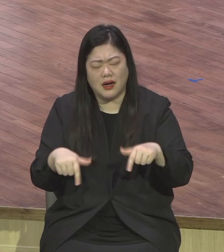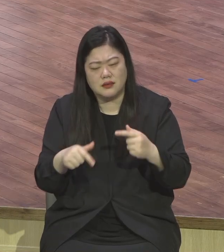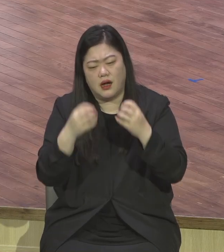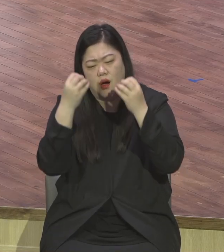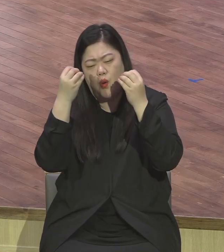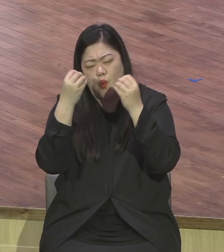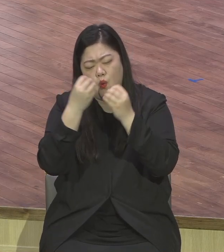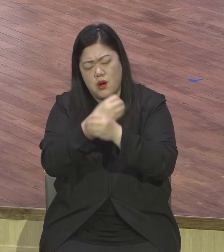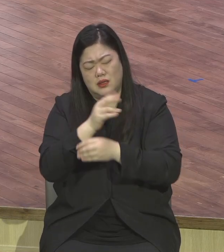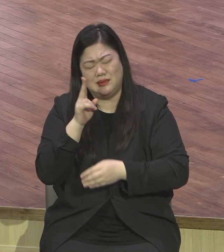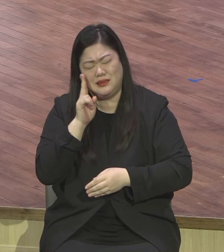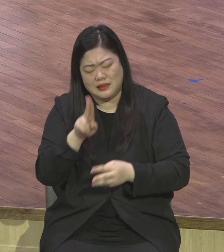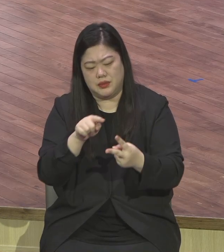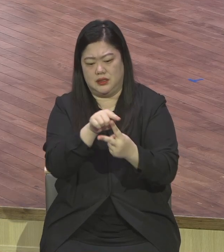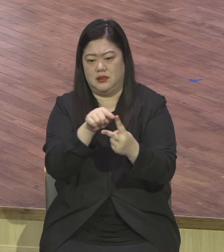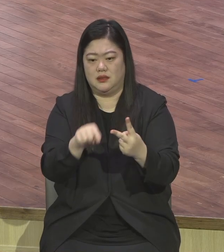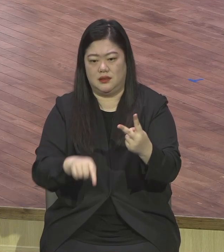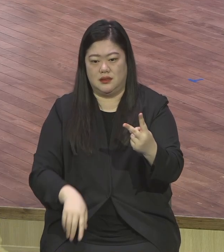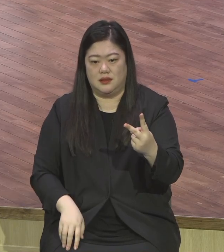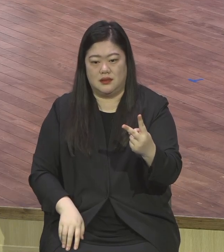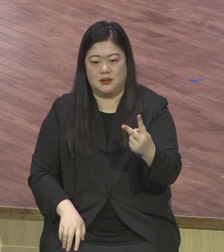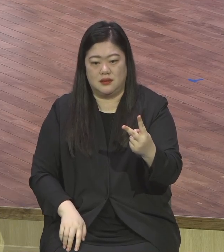사단은 총 공격을 합니다.